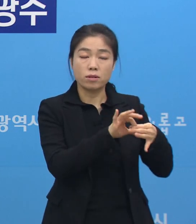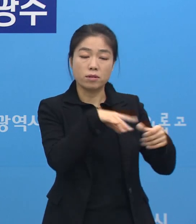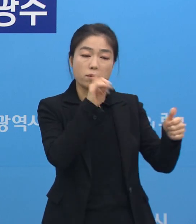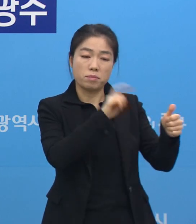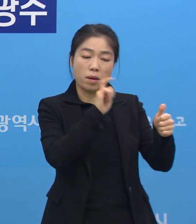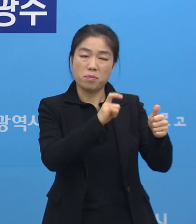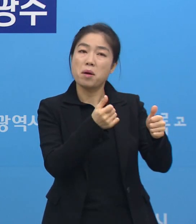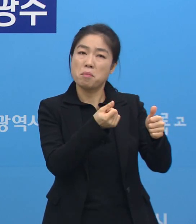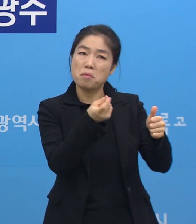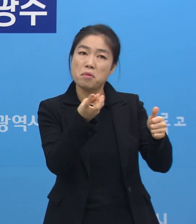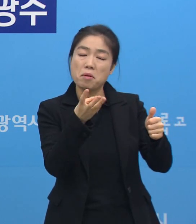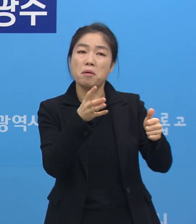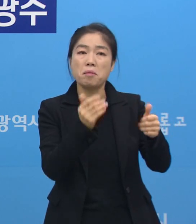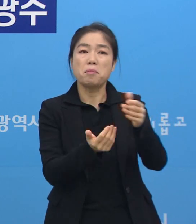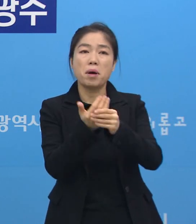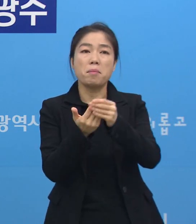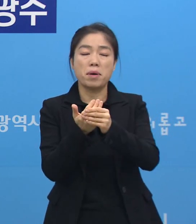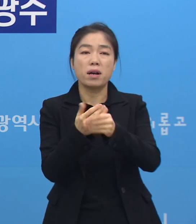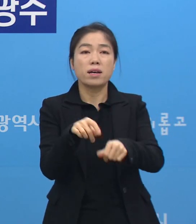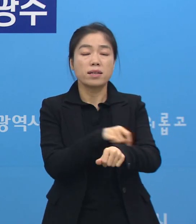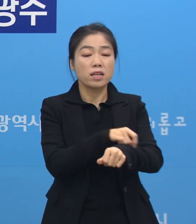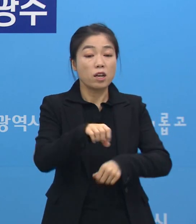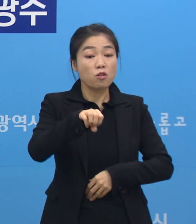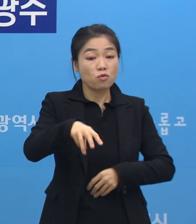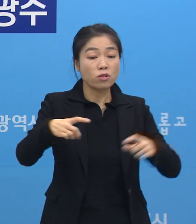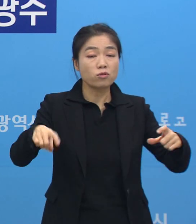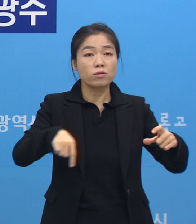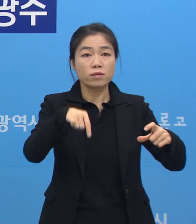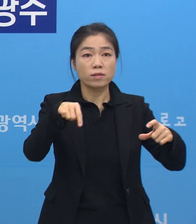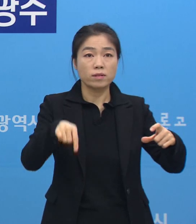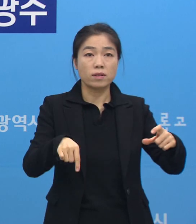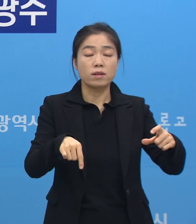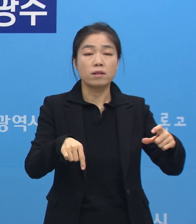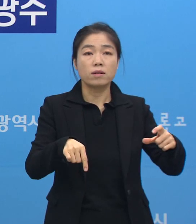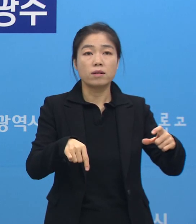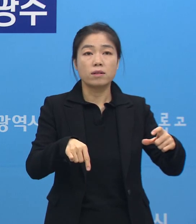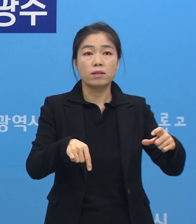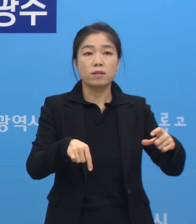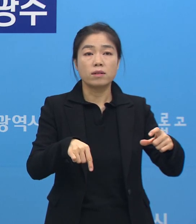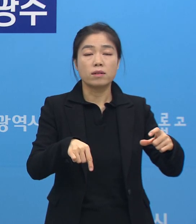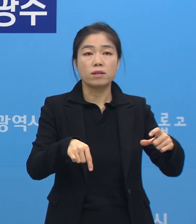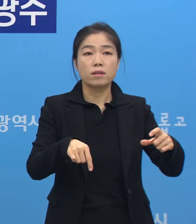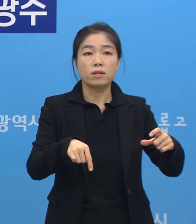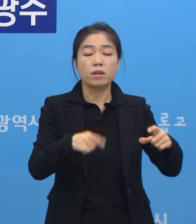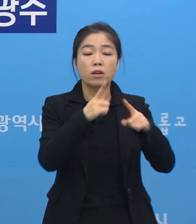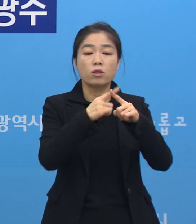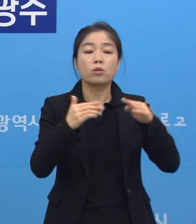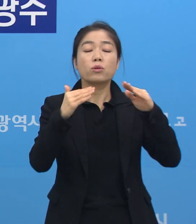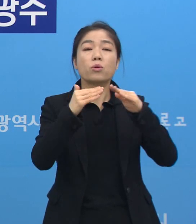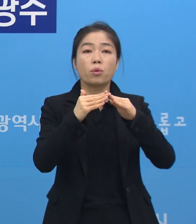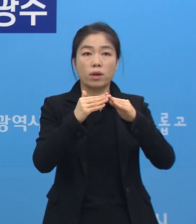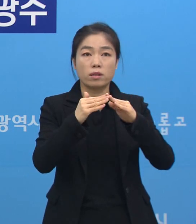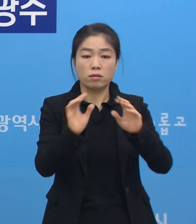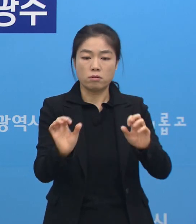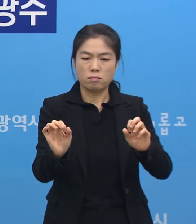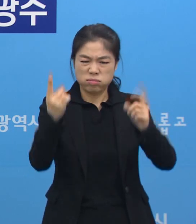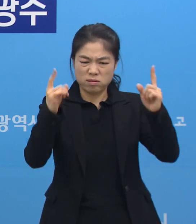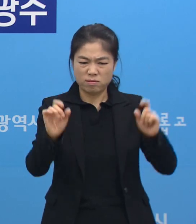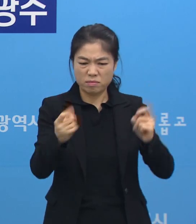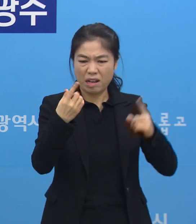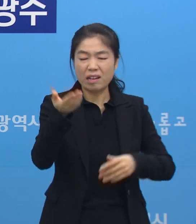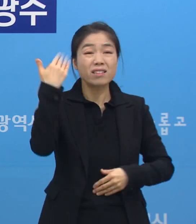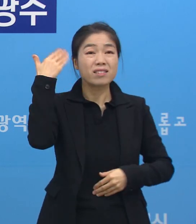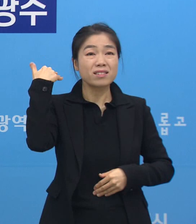확진자들이 몇 명 발생했었습니다. 특히 우리 지역에서 교회에서 동시다발적으로